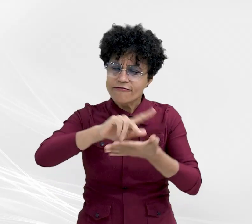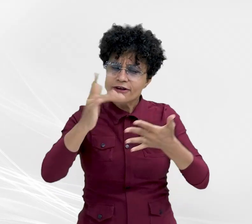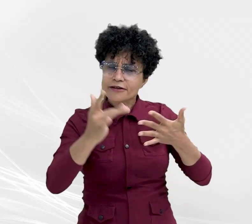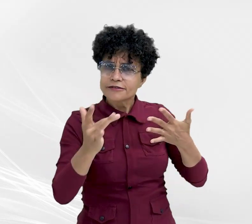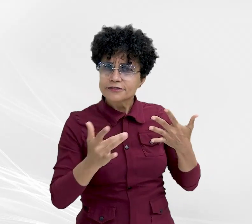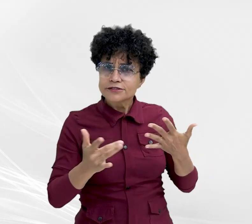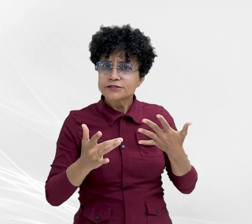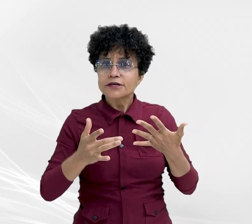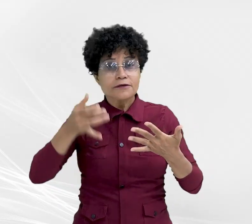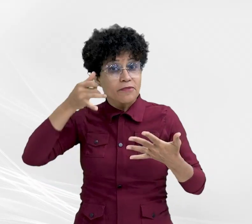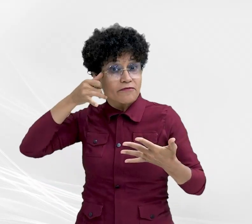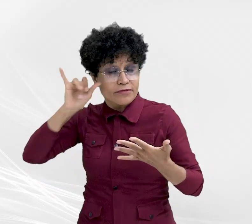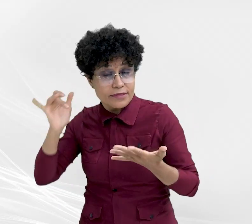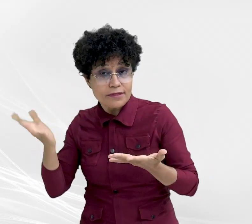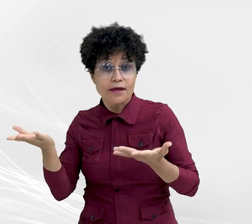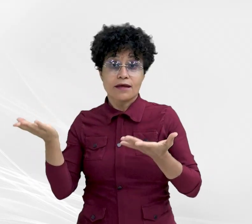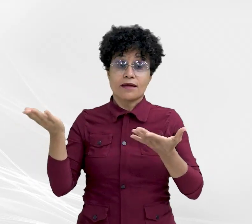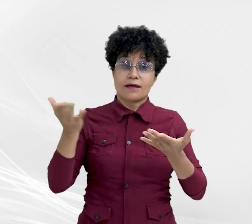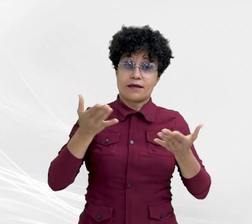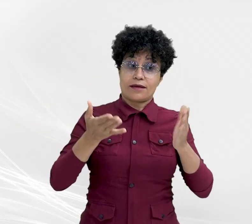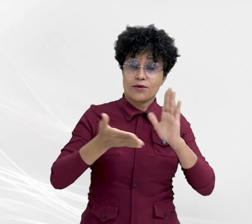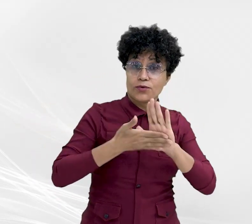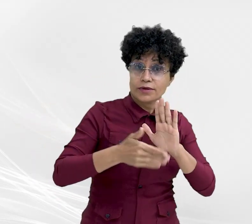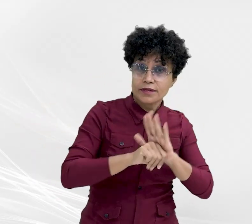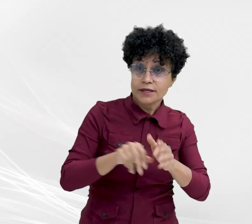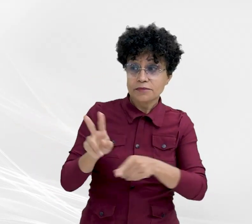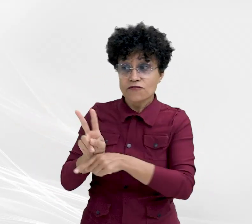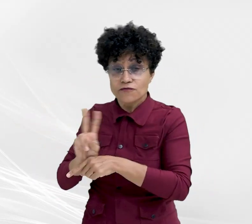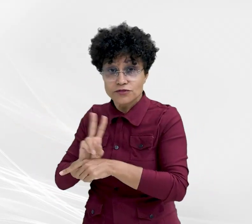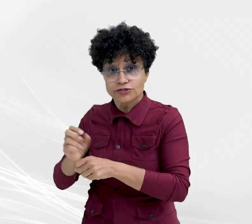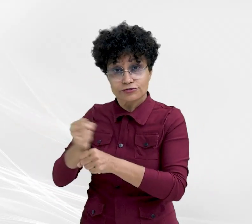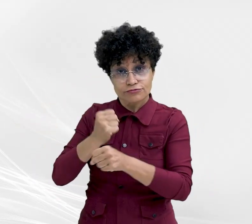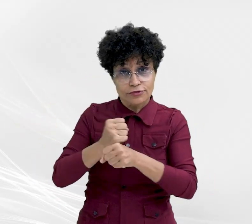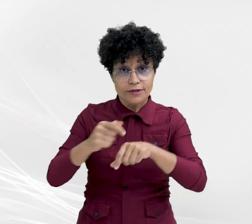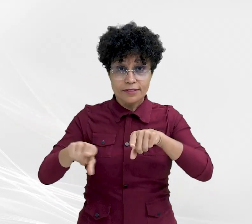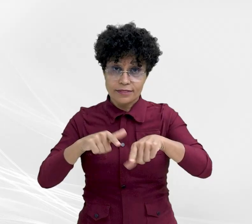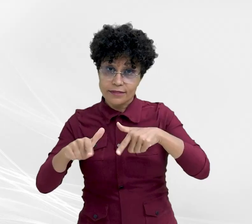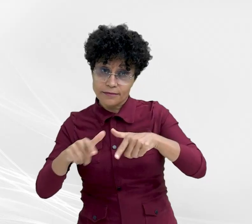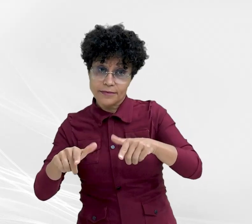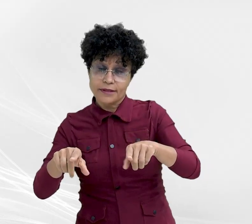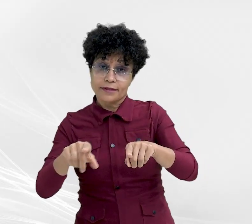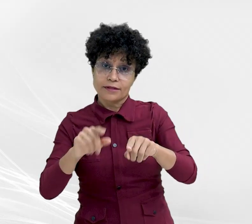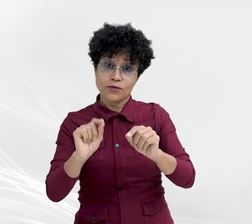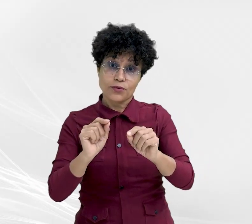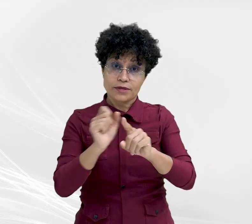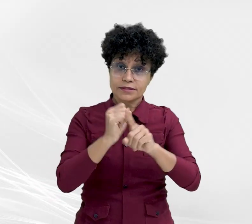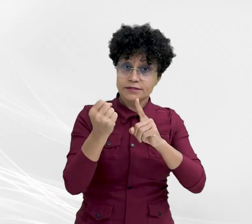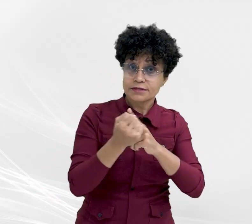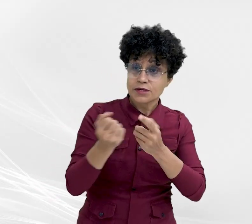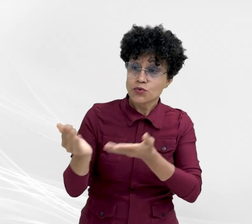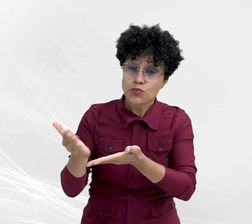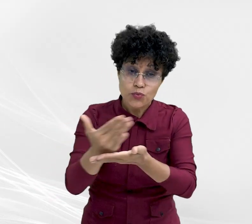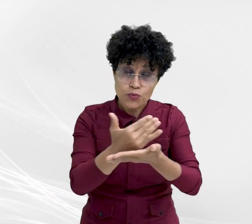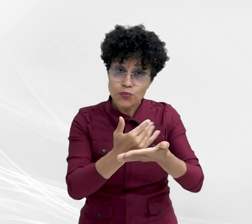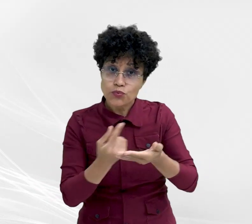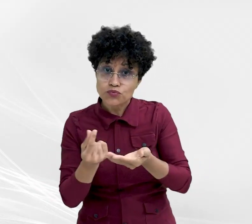crime organizado, na fiscalização das obras e também com trabalhos sociais, trazendo o dinheiro recuperado do desvio, da